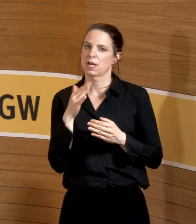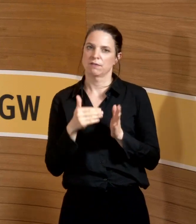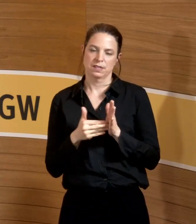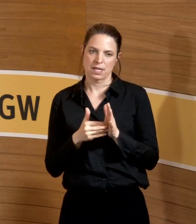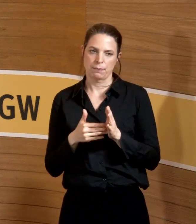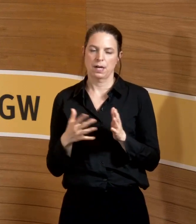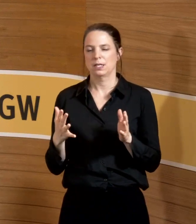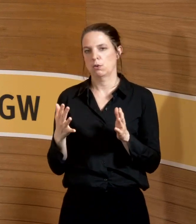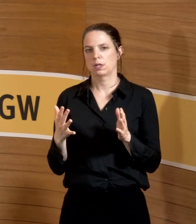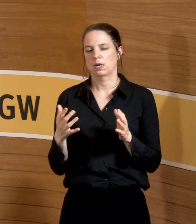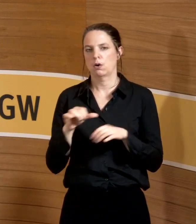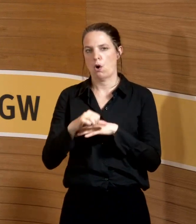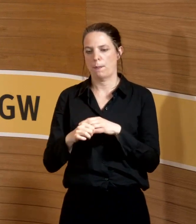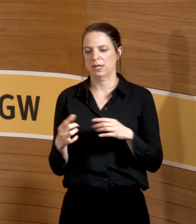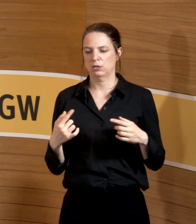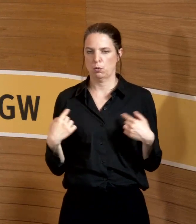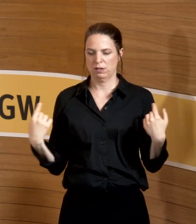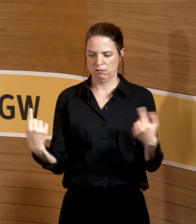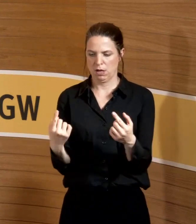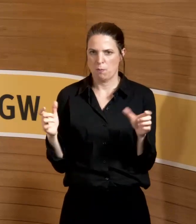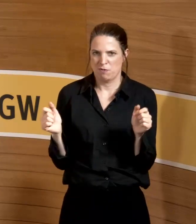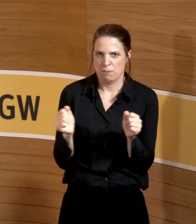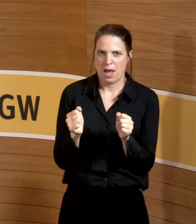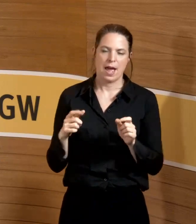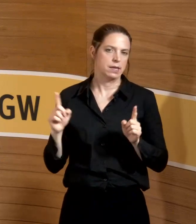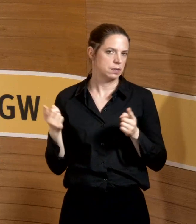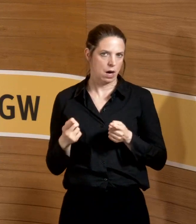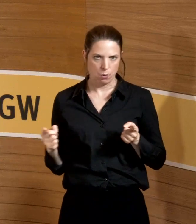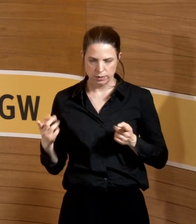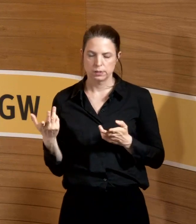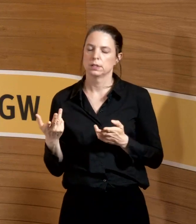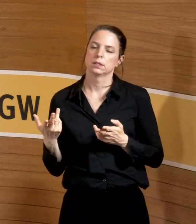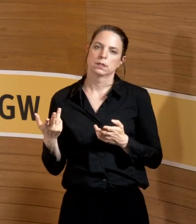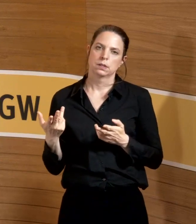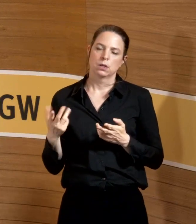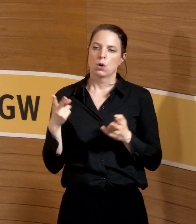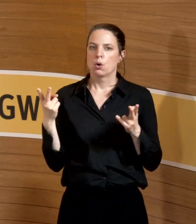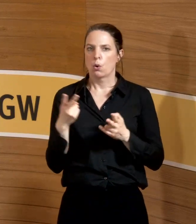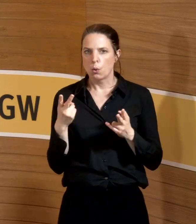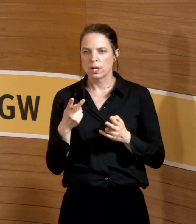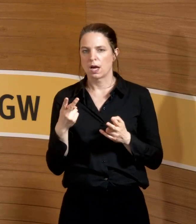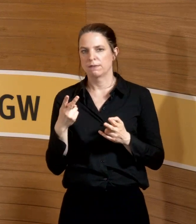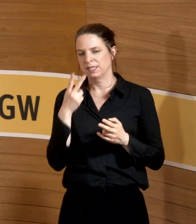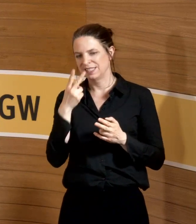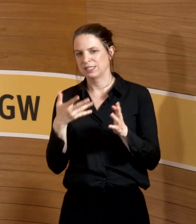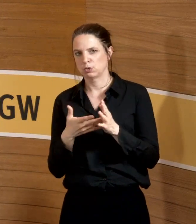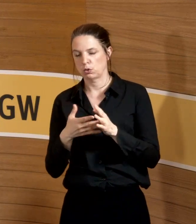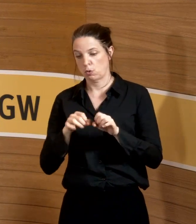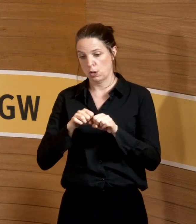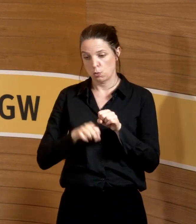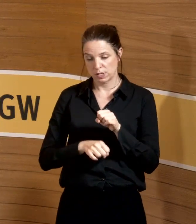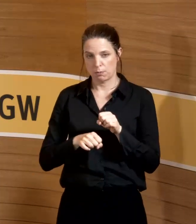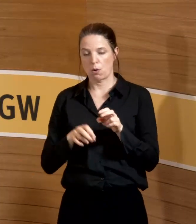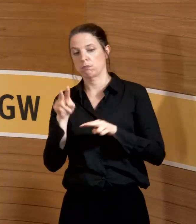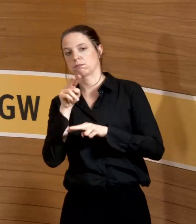Operationssituationen, keine Operationen mit unterbrochener Sichtkontrolle, keine